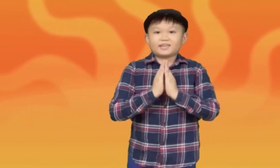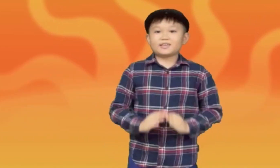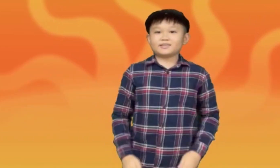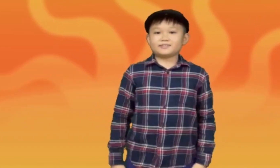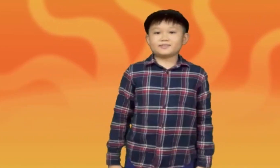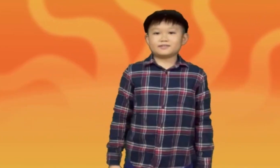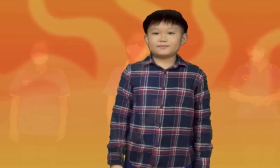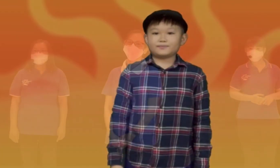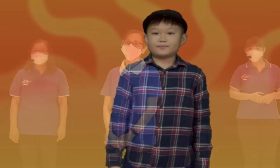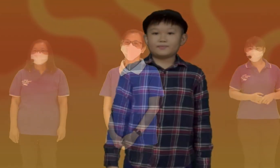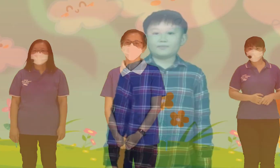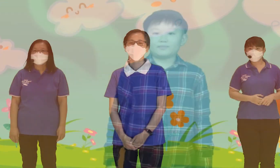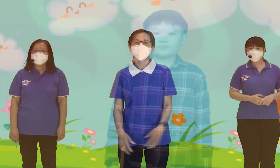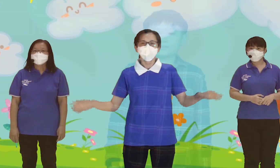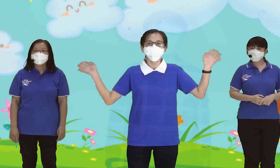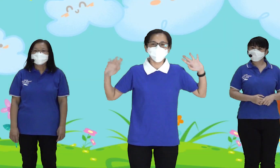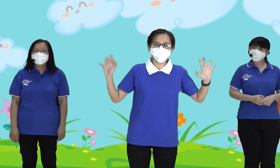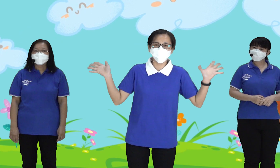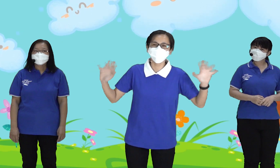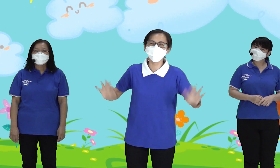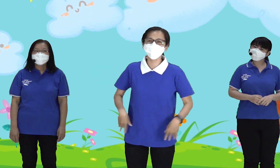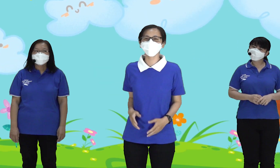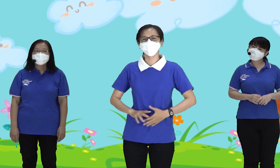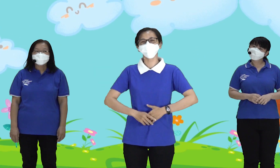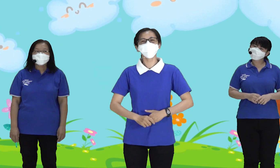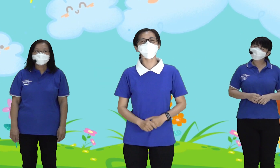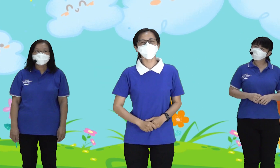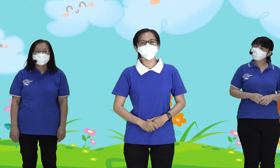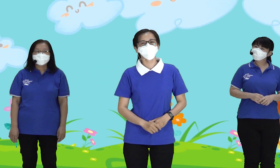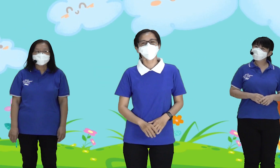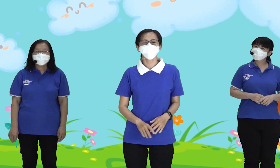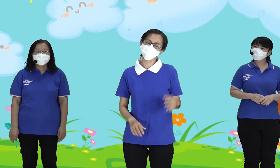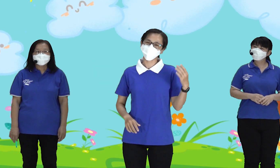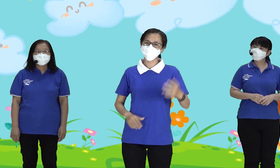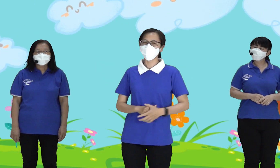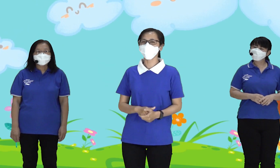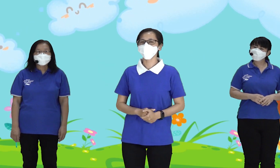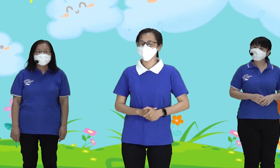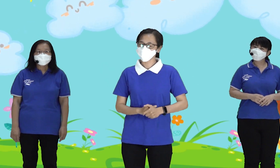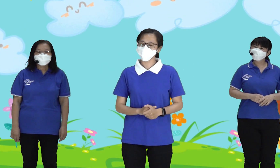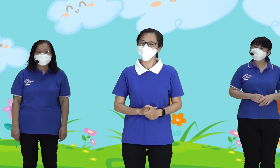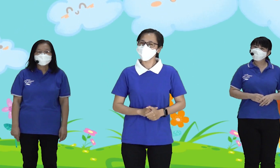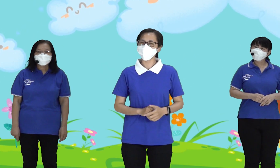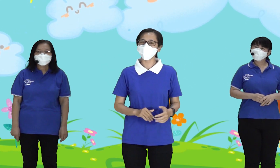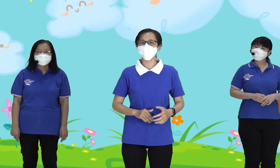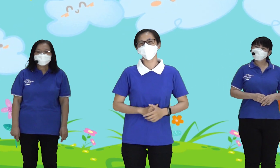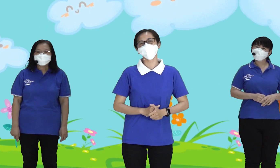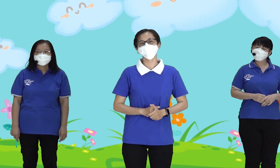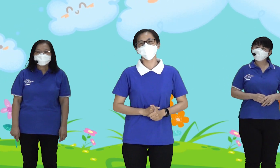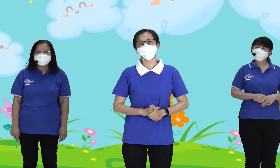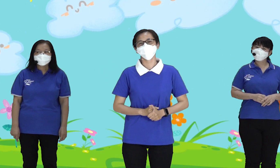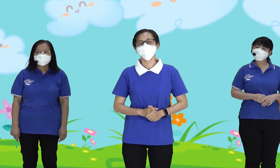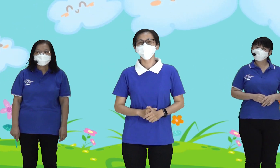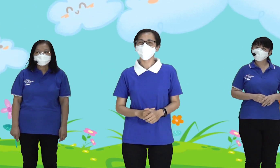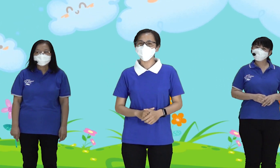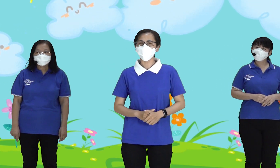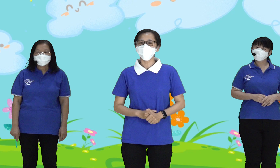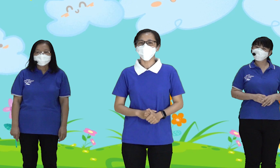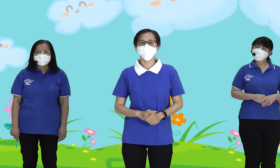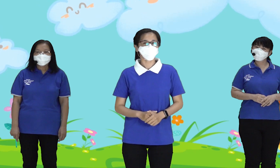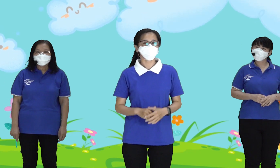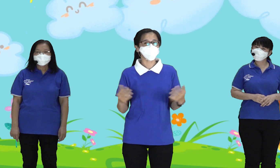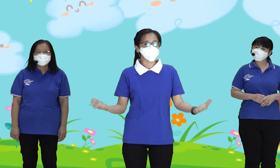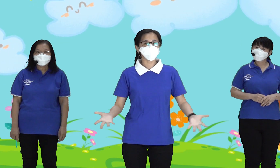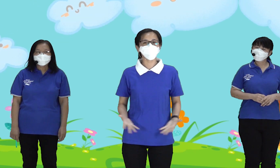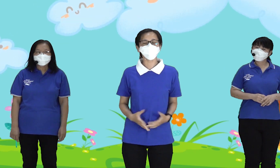kasih Halo anak-anak, kita ketemu lagi Untuk beribadah, kita sama-sama beribadah kepada Tuhan Mari